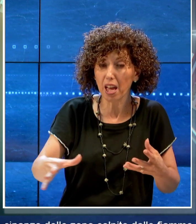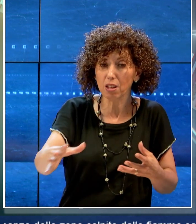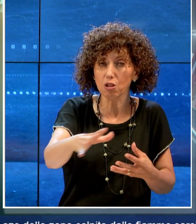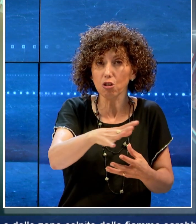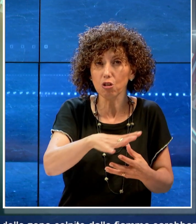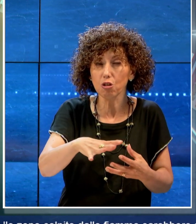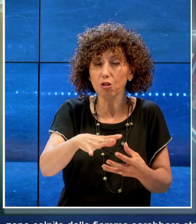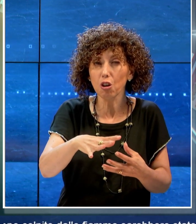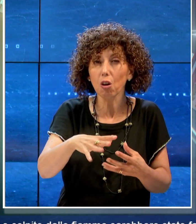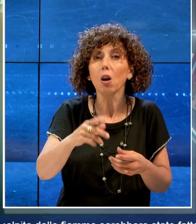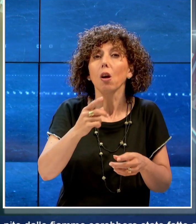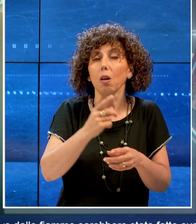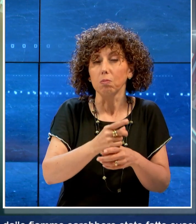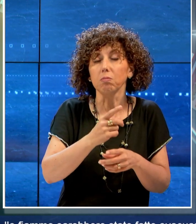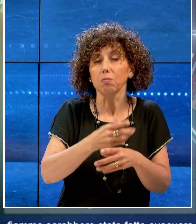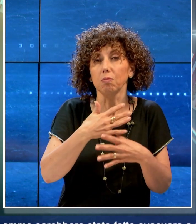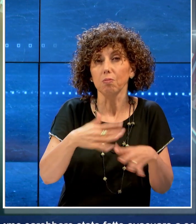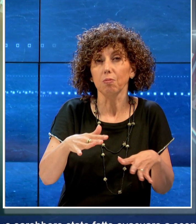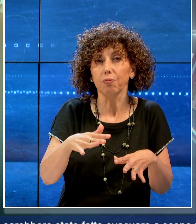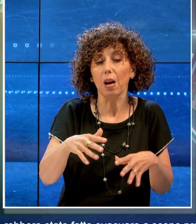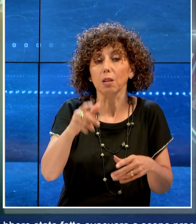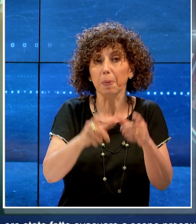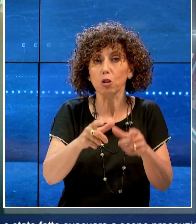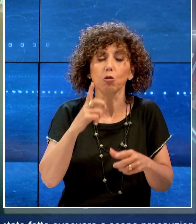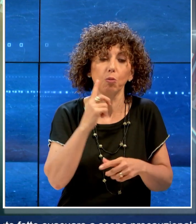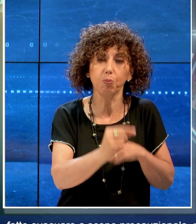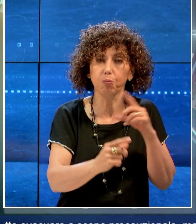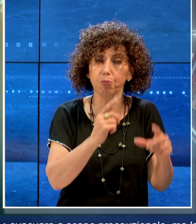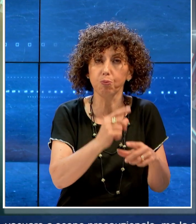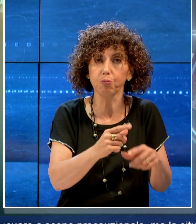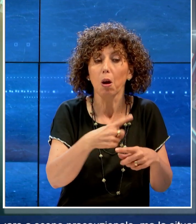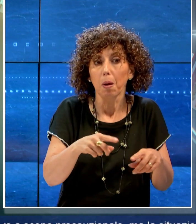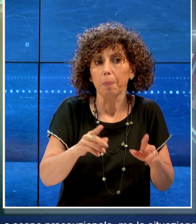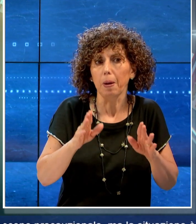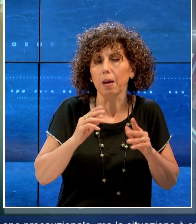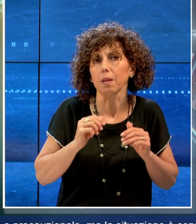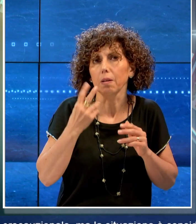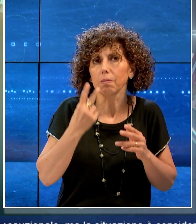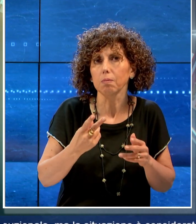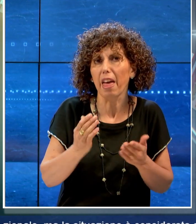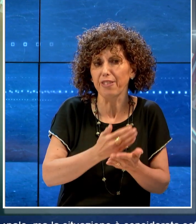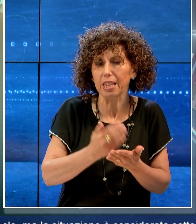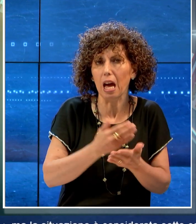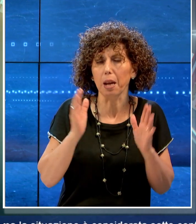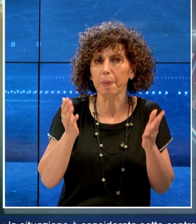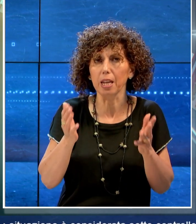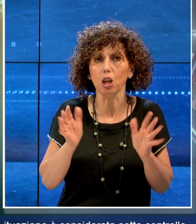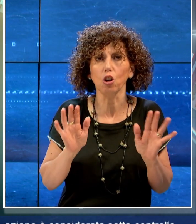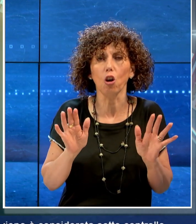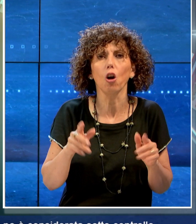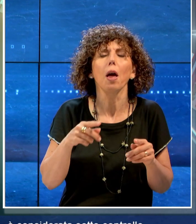colpite dalle fiamme, sarebbero state fatte evacuare a scopo precauzionale, ma la situazione è